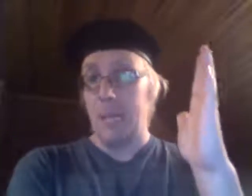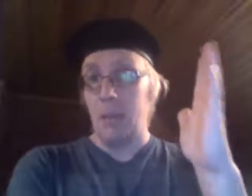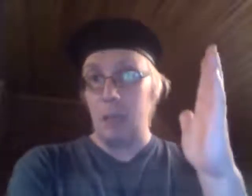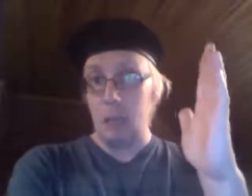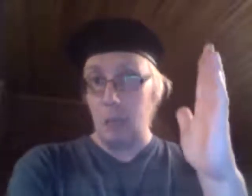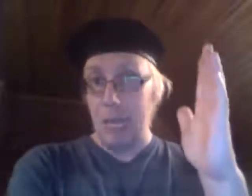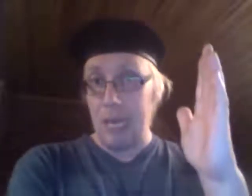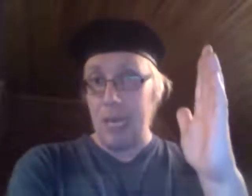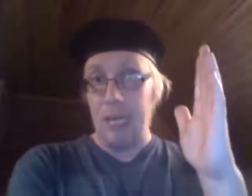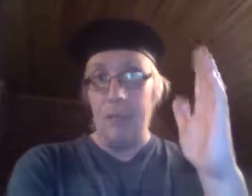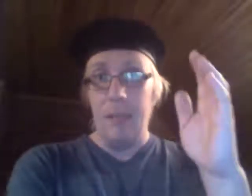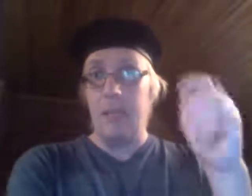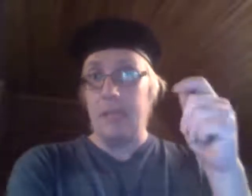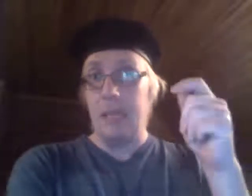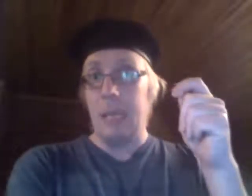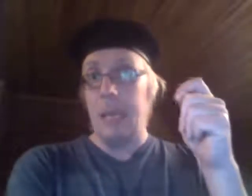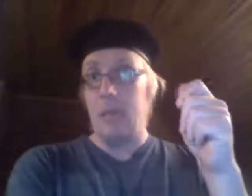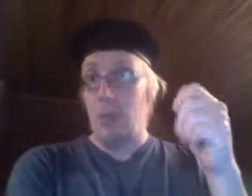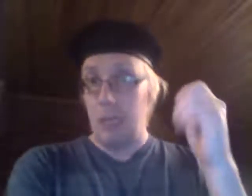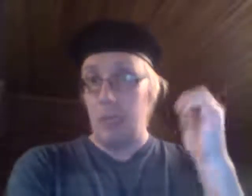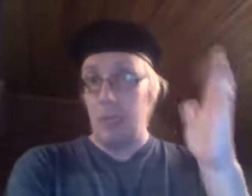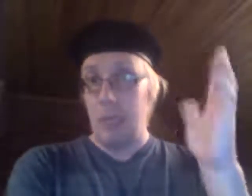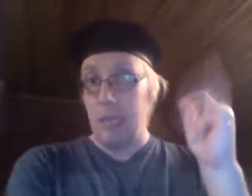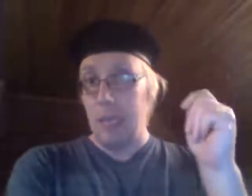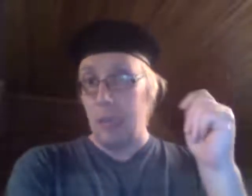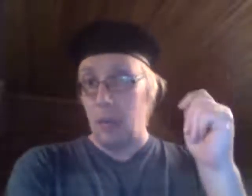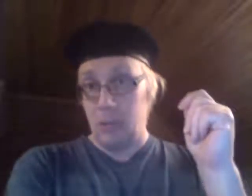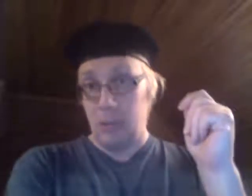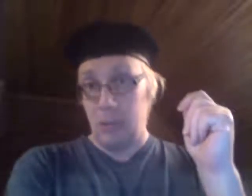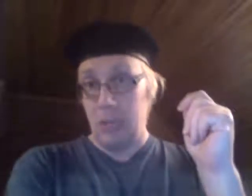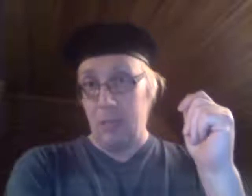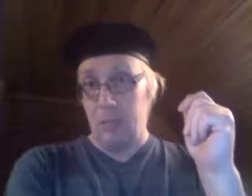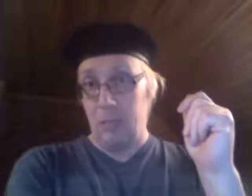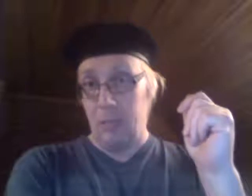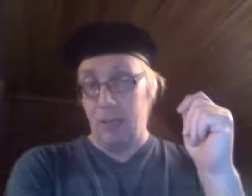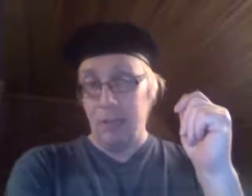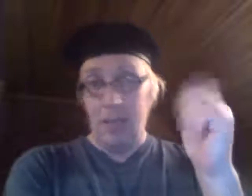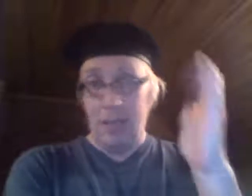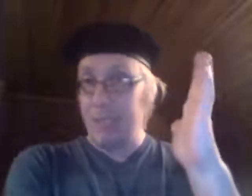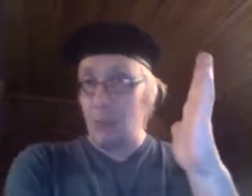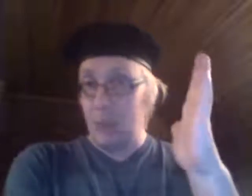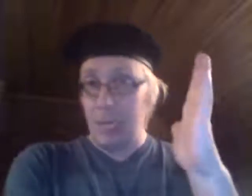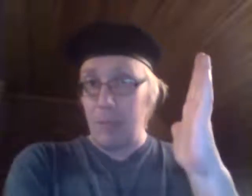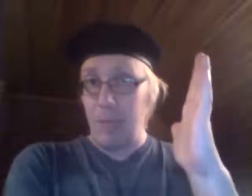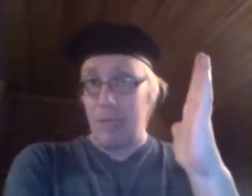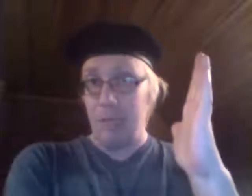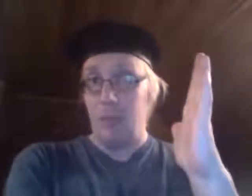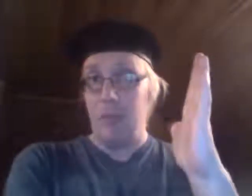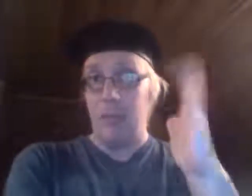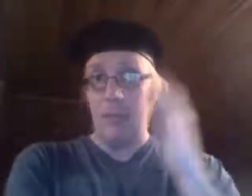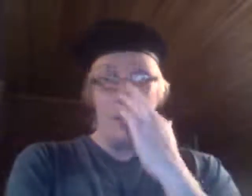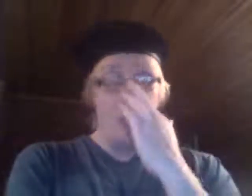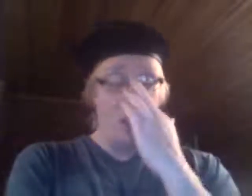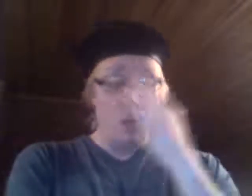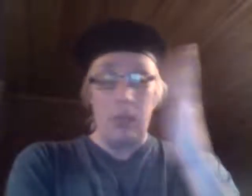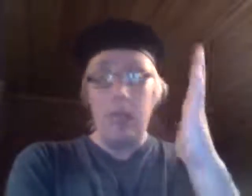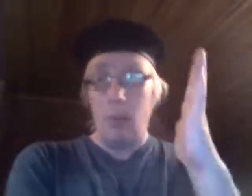käyttäytyä näin ja näin. Me ei saada kehittyä, ne katso, miten ne elää loistossaan ja niin poispäin. Eli tässä tulikin aika mielenkiintoinen tilanne. Nyt EU